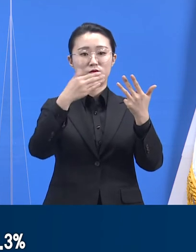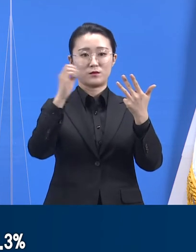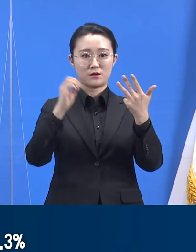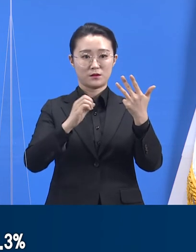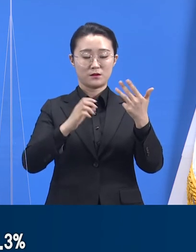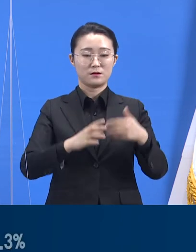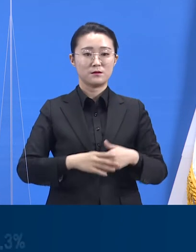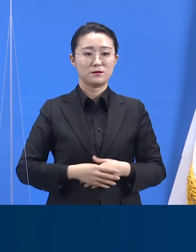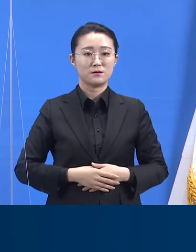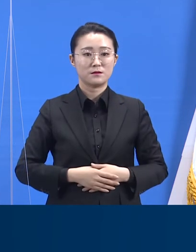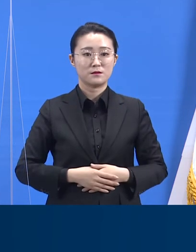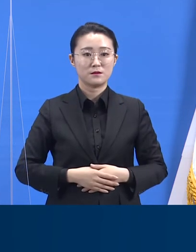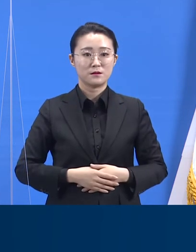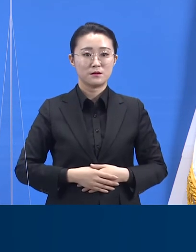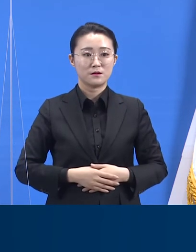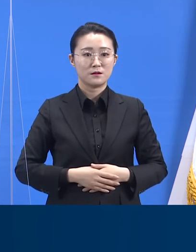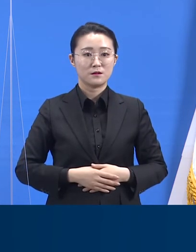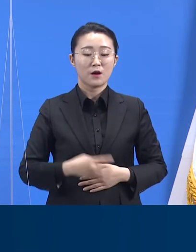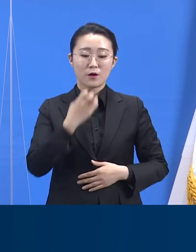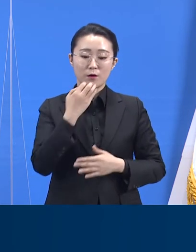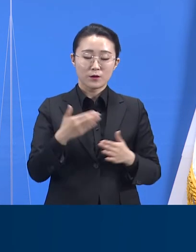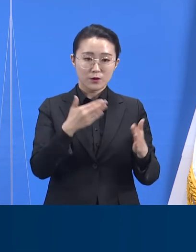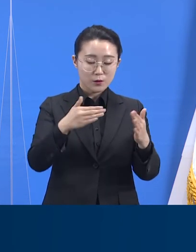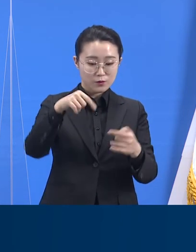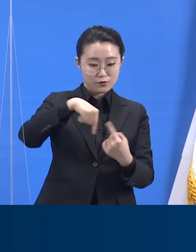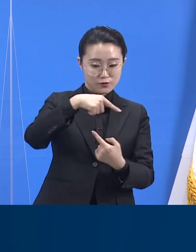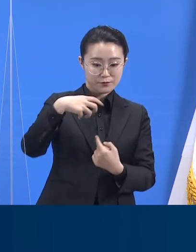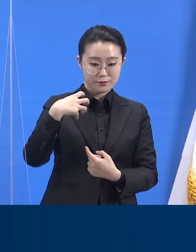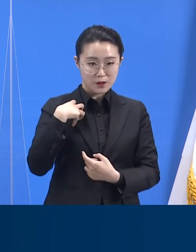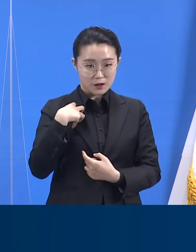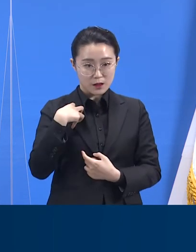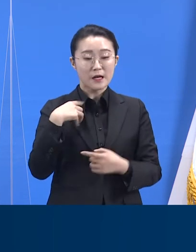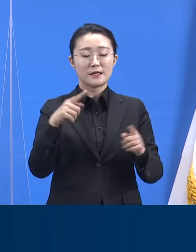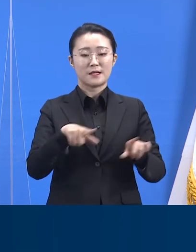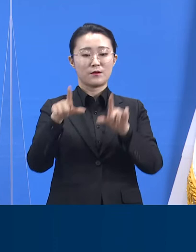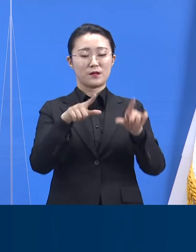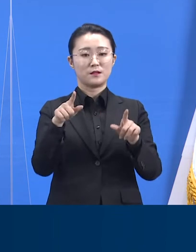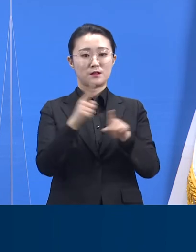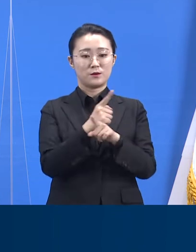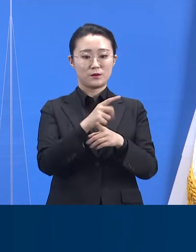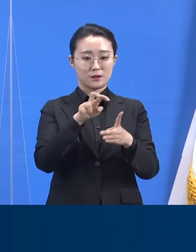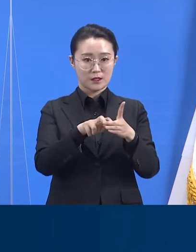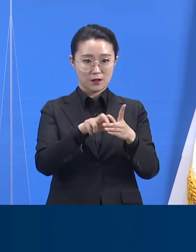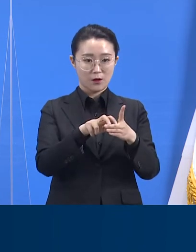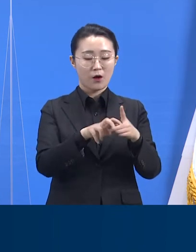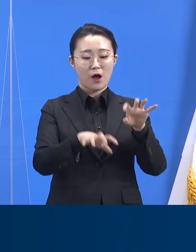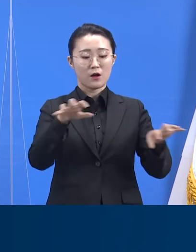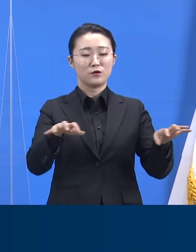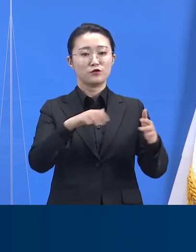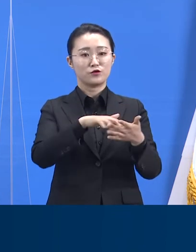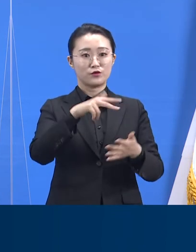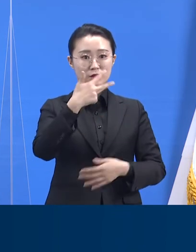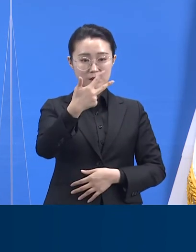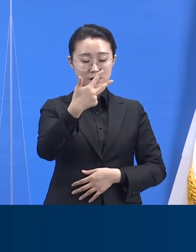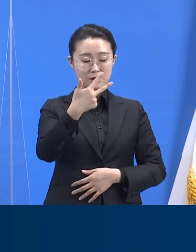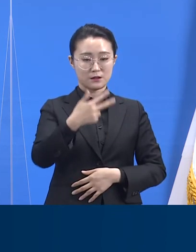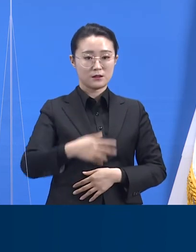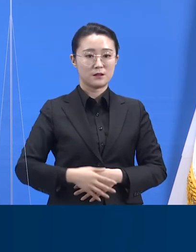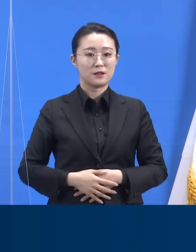도가 운영하는 총 7개의 생활치료센터에는 4월 11일 18시 기준